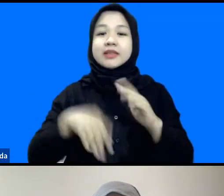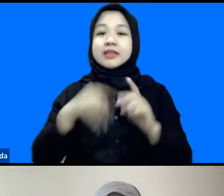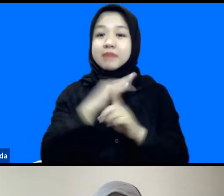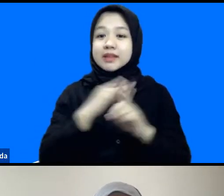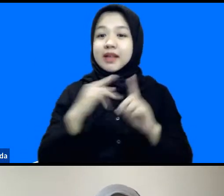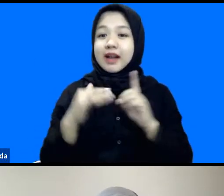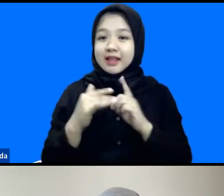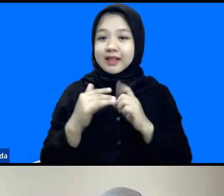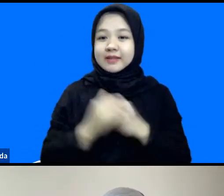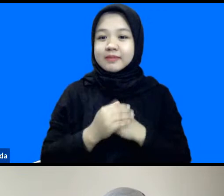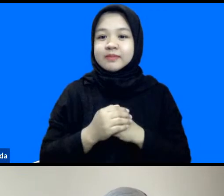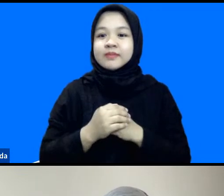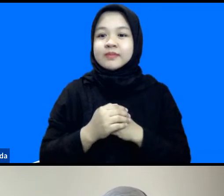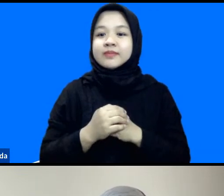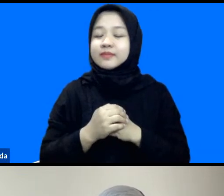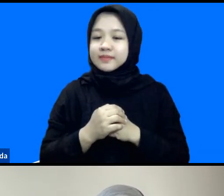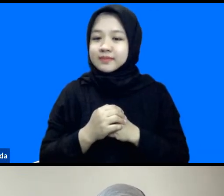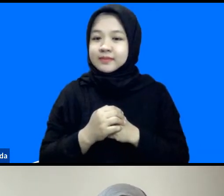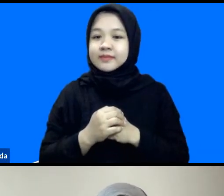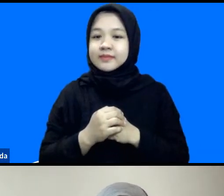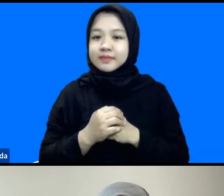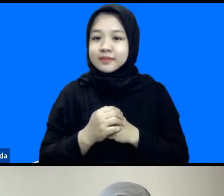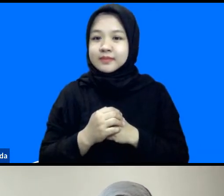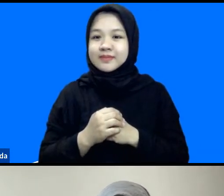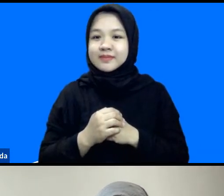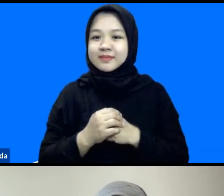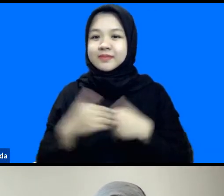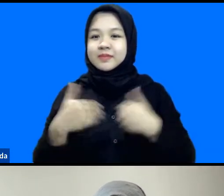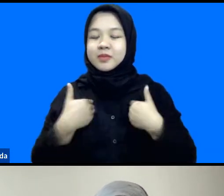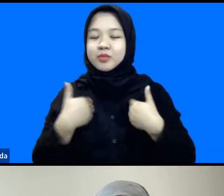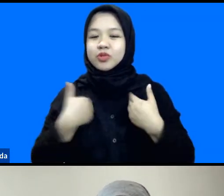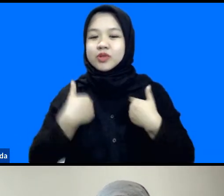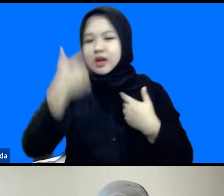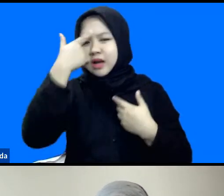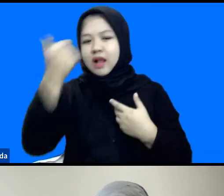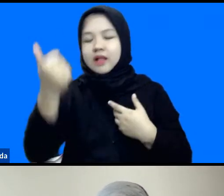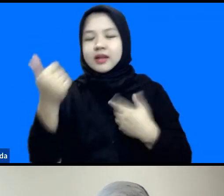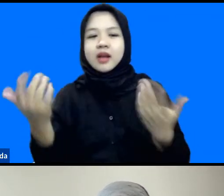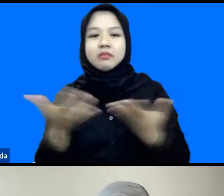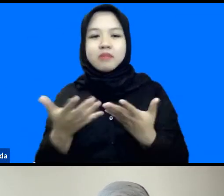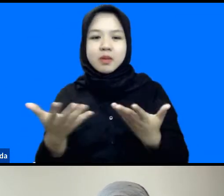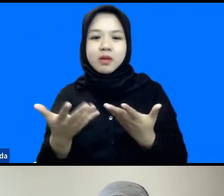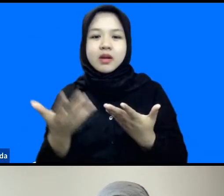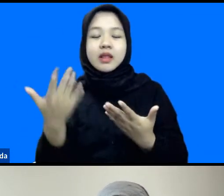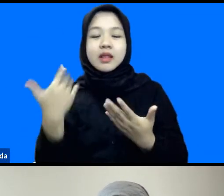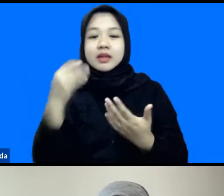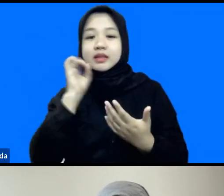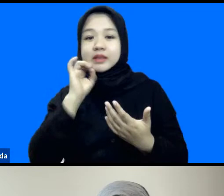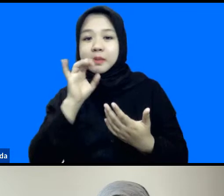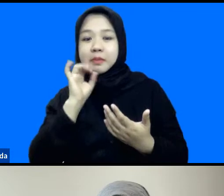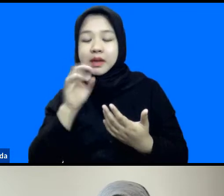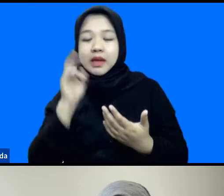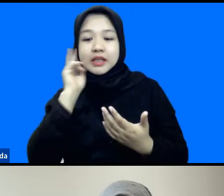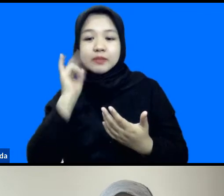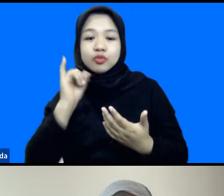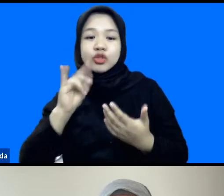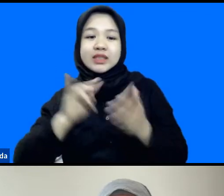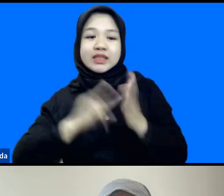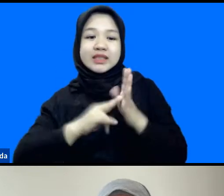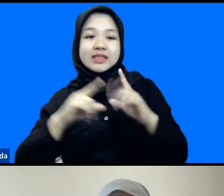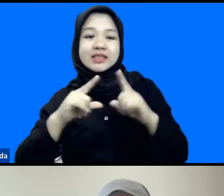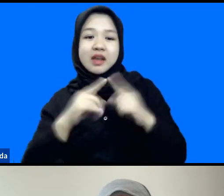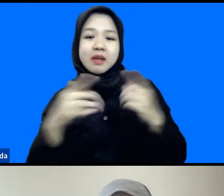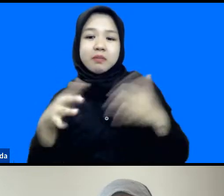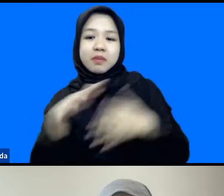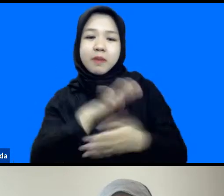memiliki keahlian bagaimana kemudian tadi yang disampaikan oleh Ibu Irina yaitu memandukan seni,